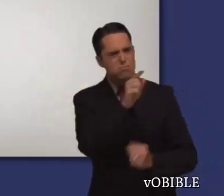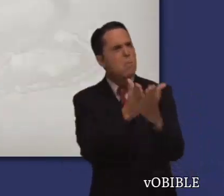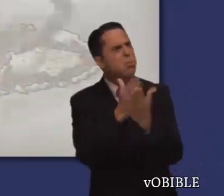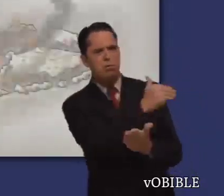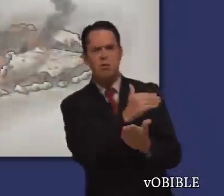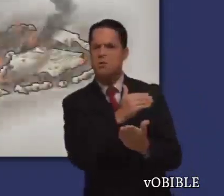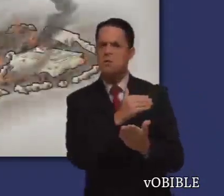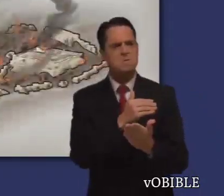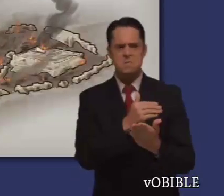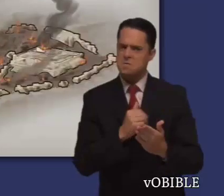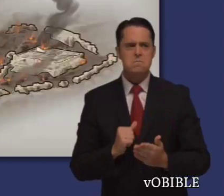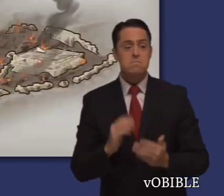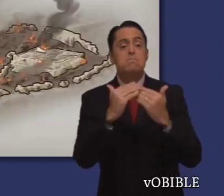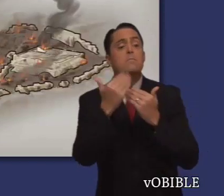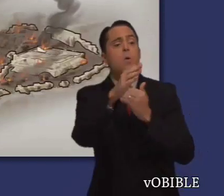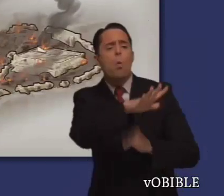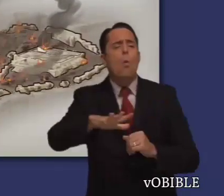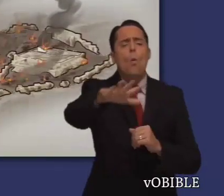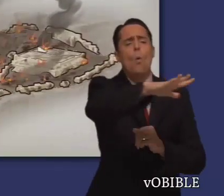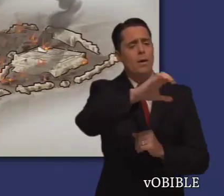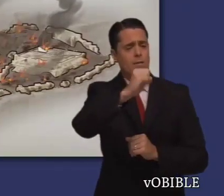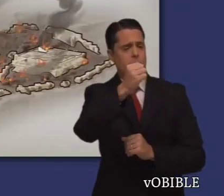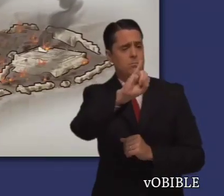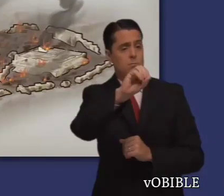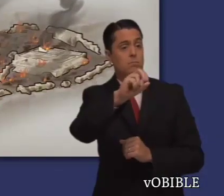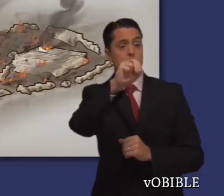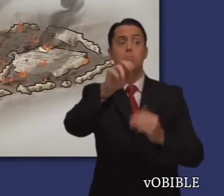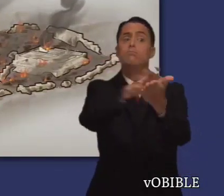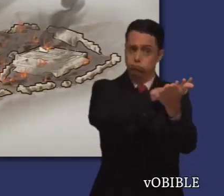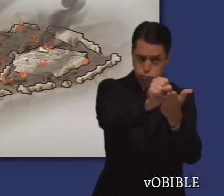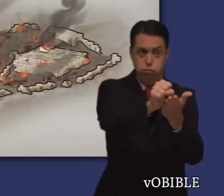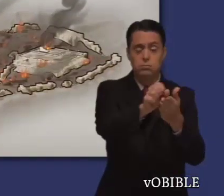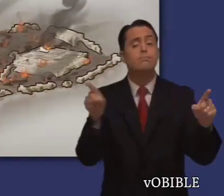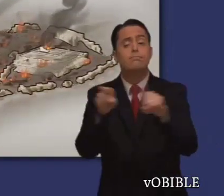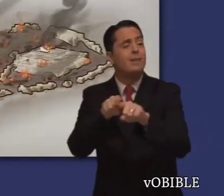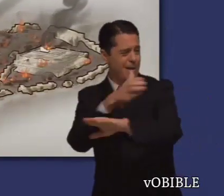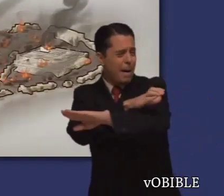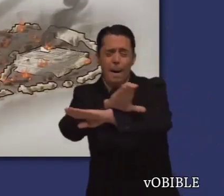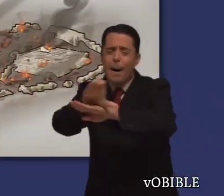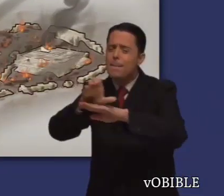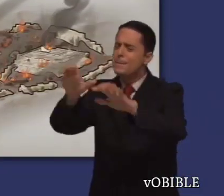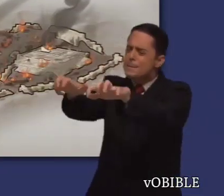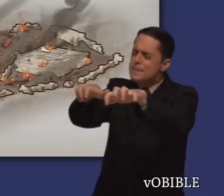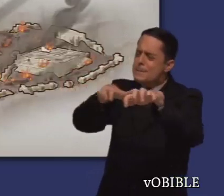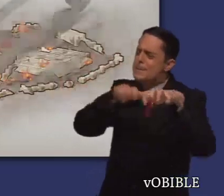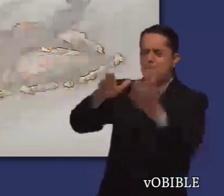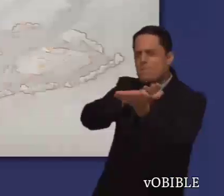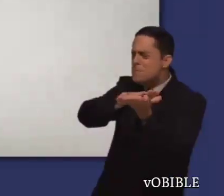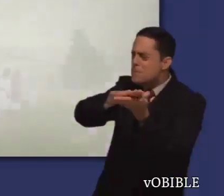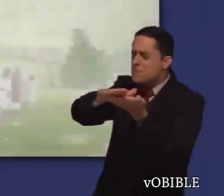Por culpa de ellos, Sion sería arada como un simple campo y Jerusalén llegaría a ser montones de ruinas.